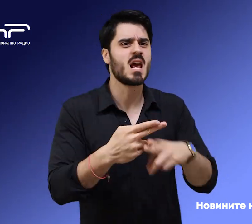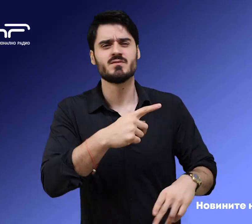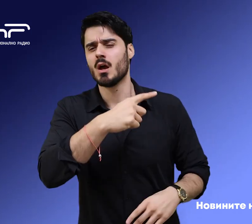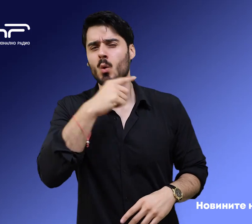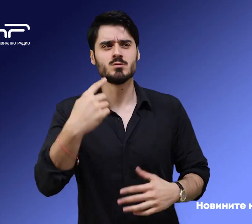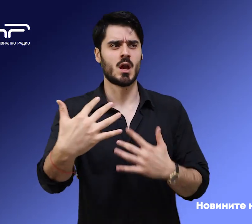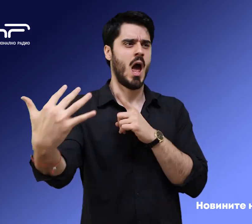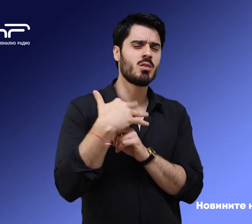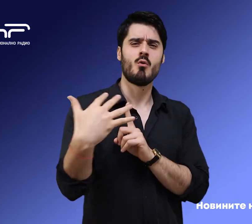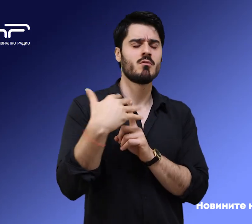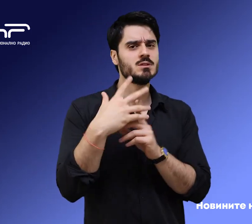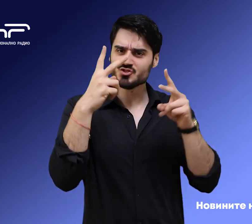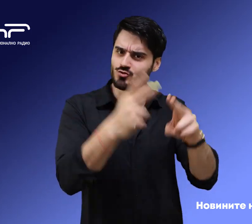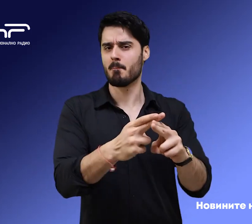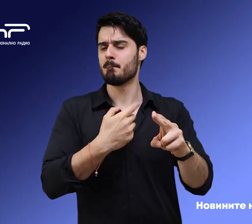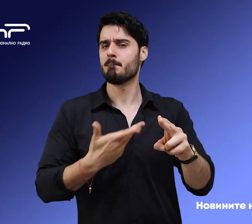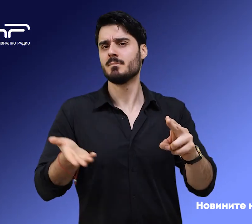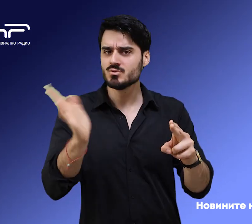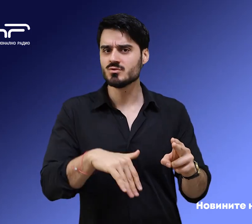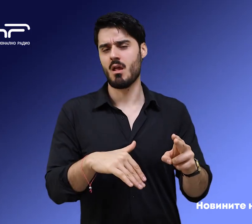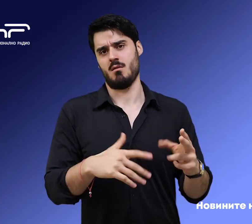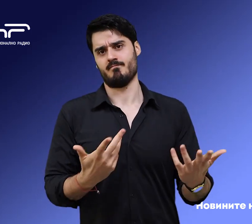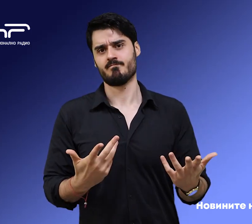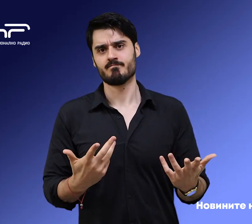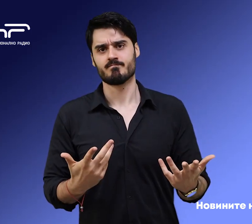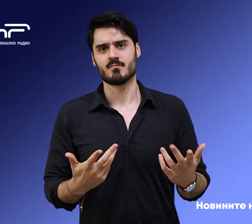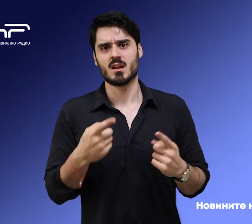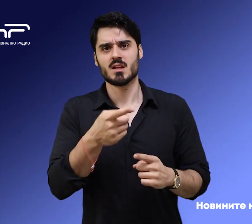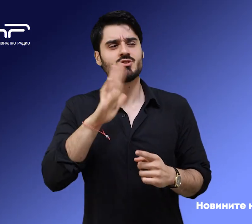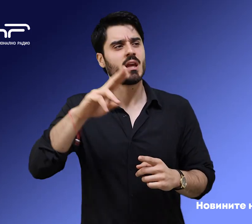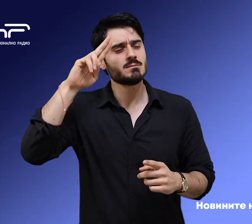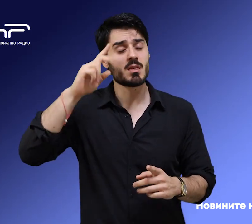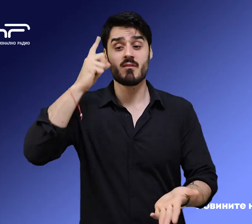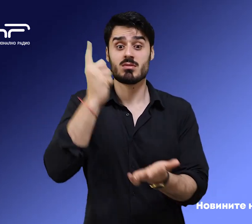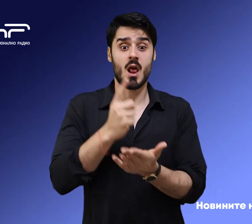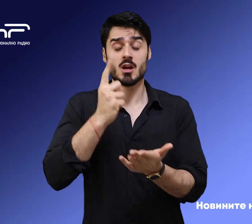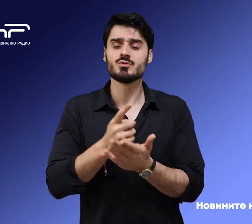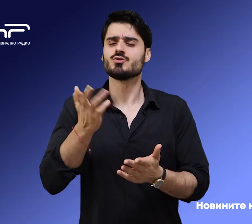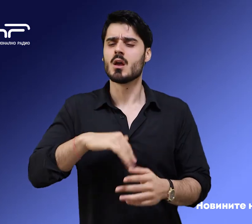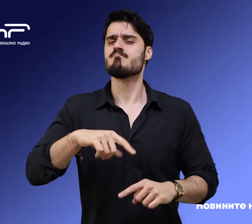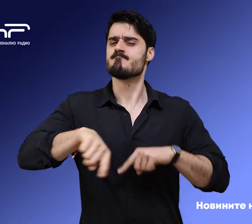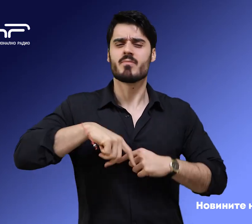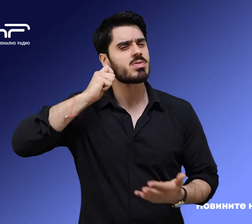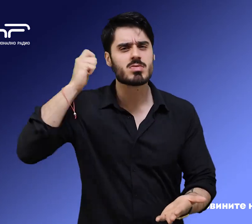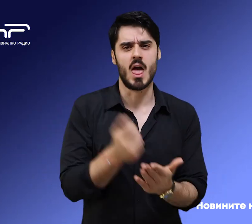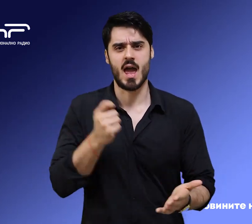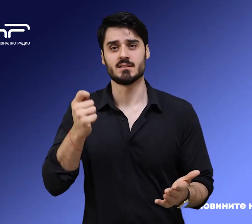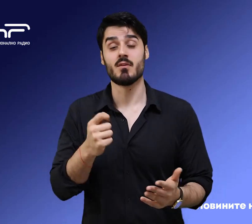архитектите на този сам мисъл до брънките, които изпълняват нарежданията и ще доведем нещата до присъди. Украинският президент